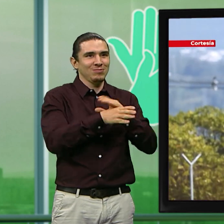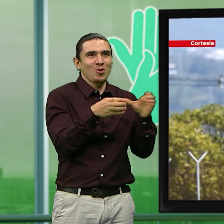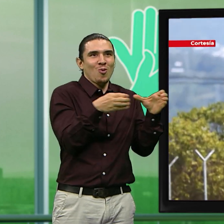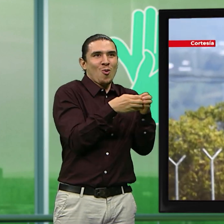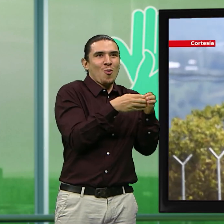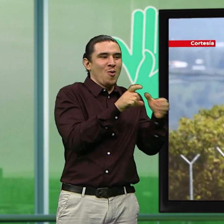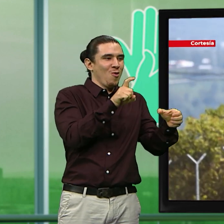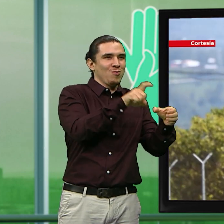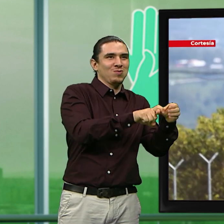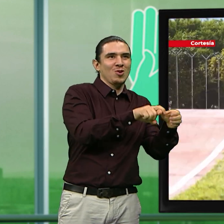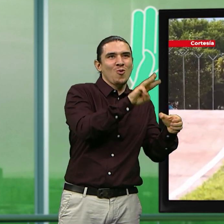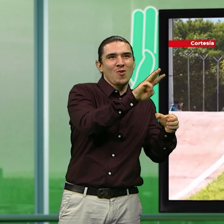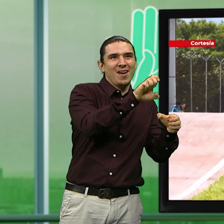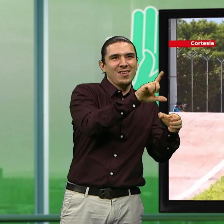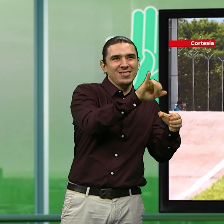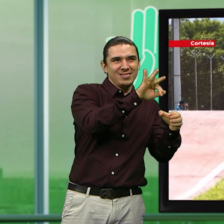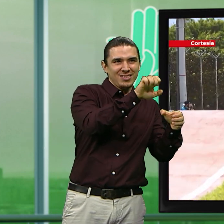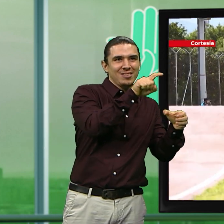a WLIT.